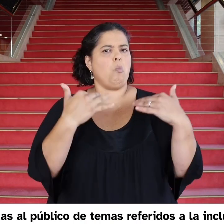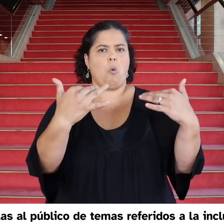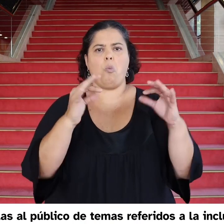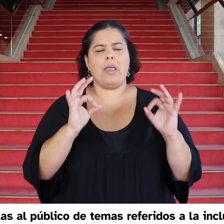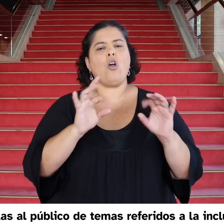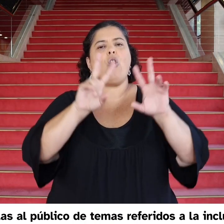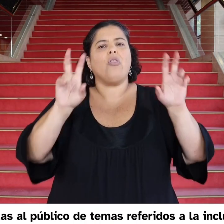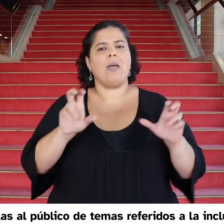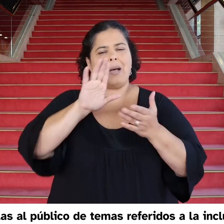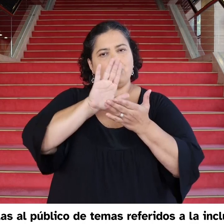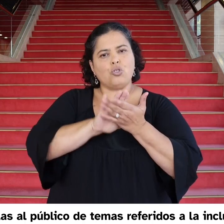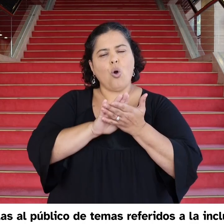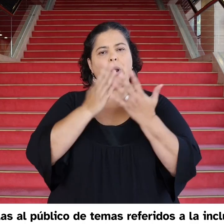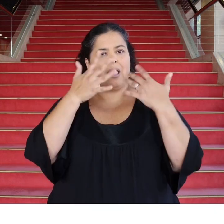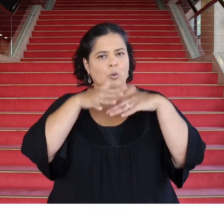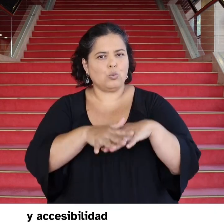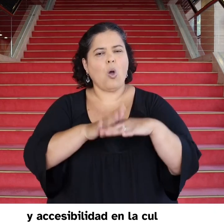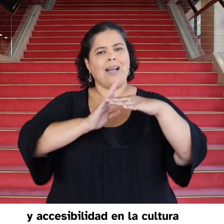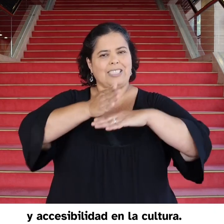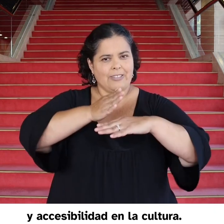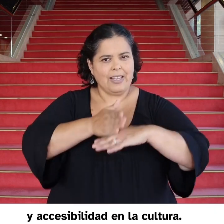a la inclusión y accesibilidad en la cultura.